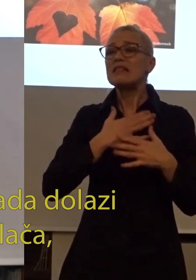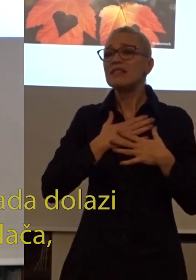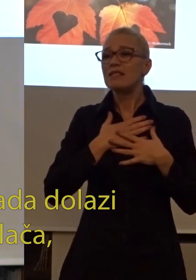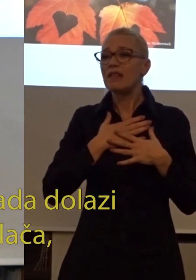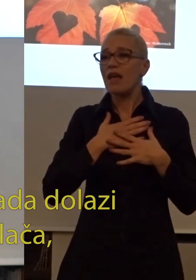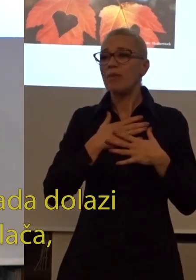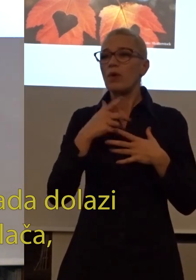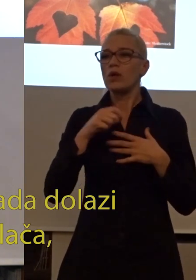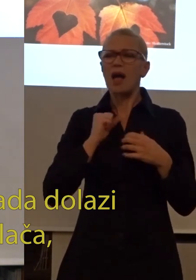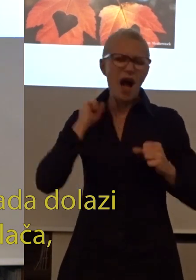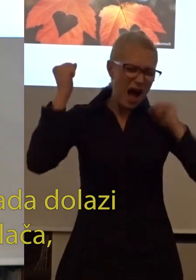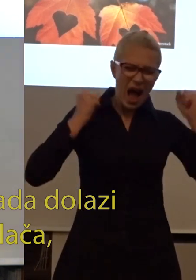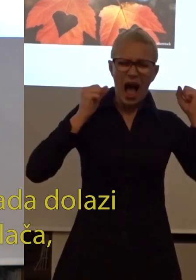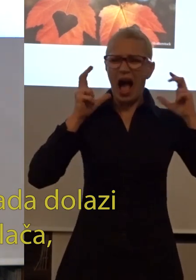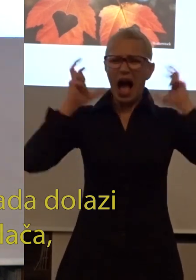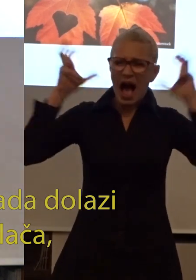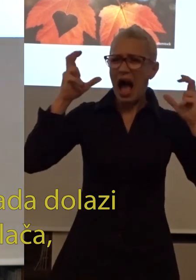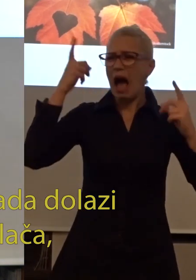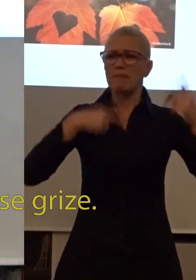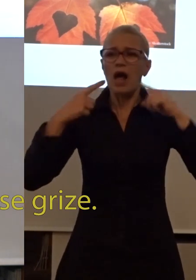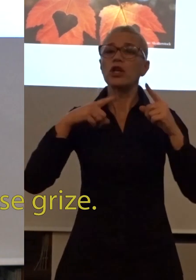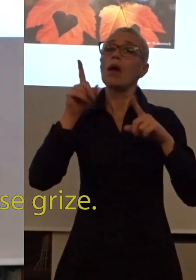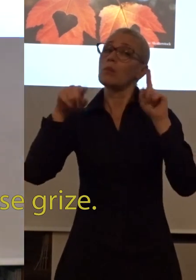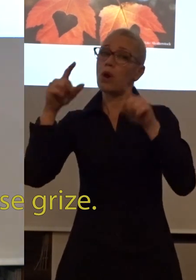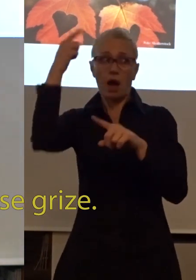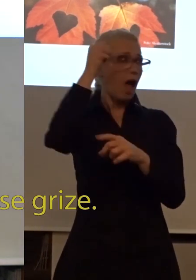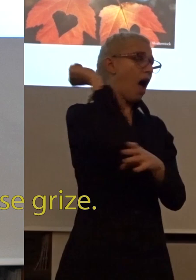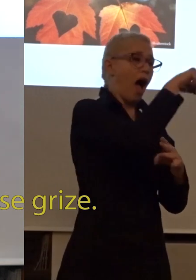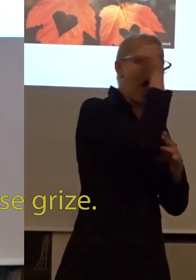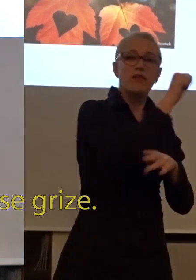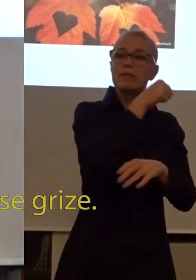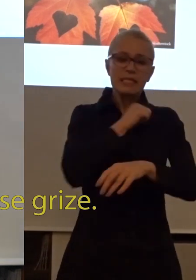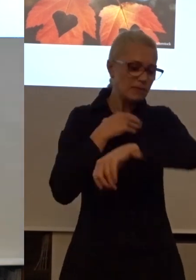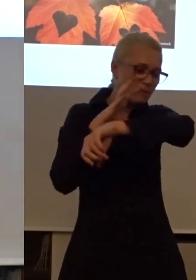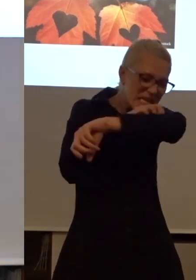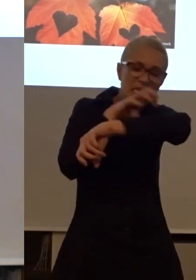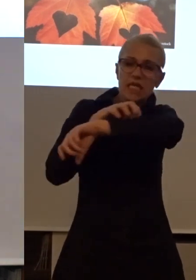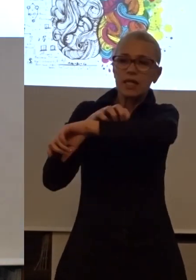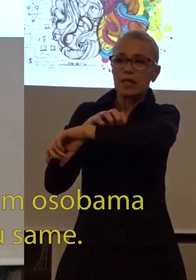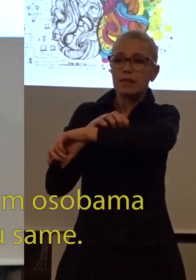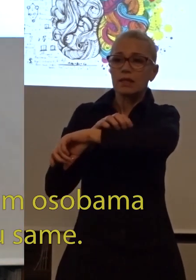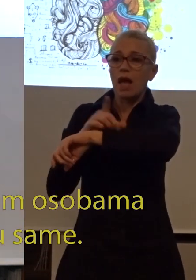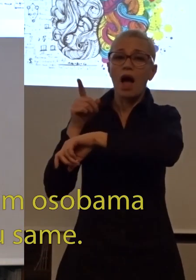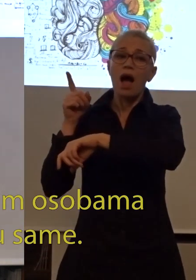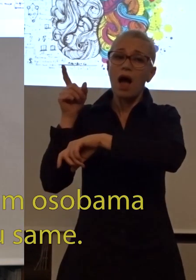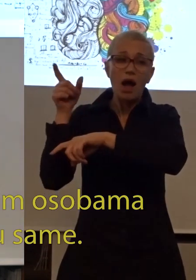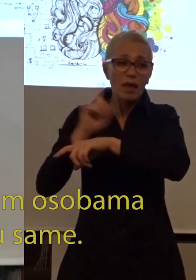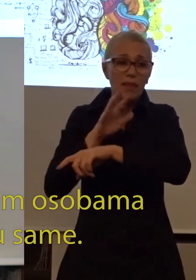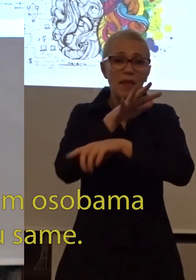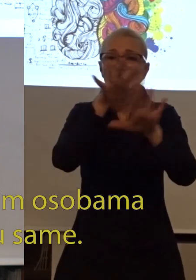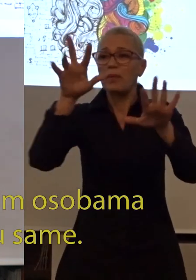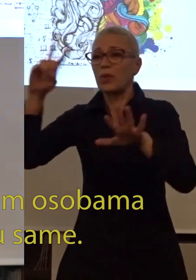i tada dolazi do napada besa, plača, neku udara glavom ili se grize. Još jedna